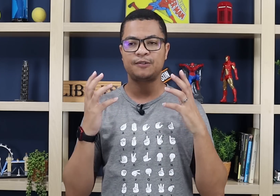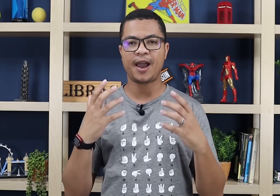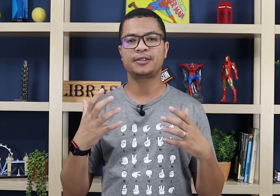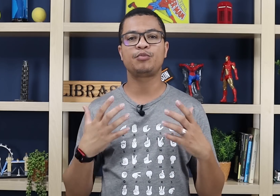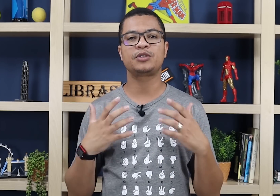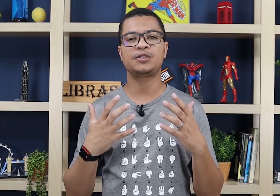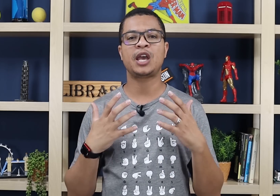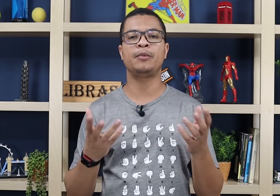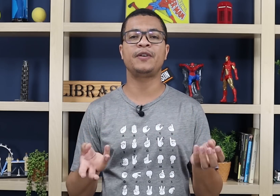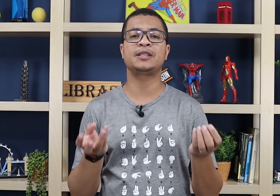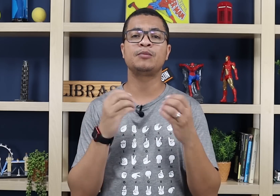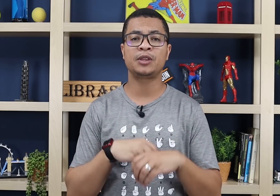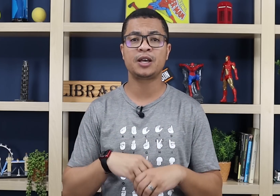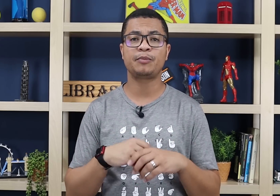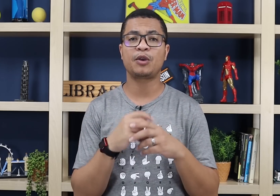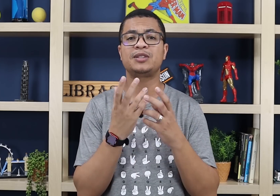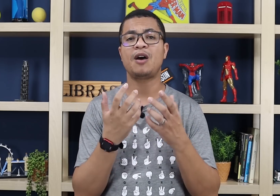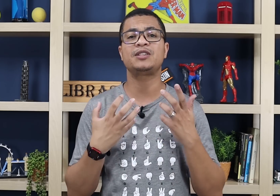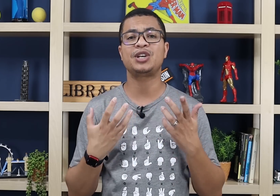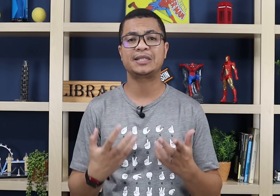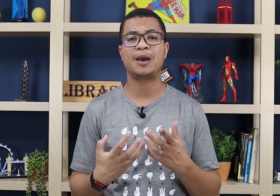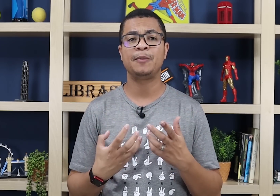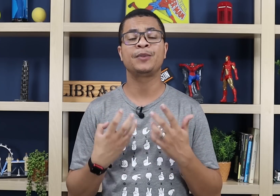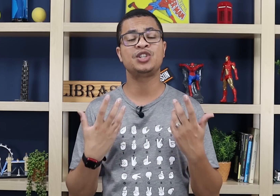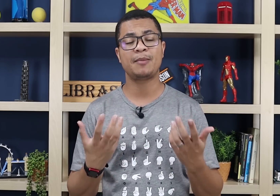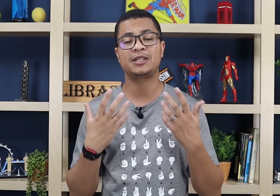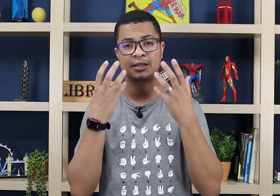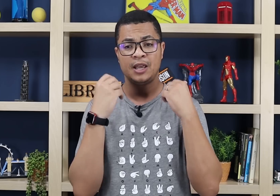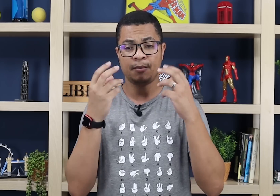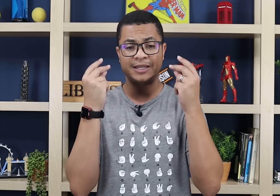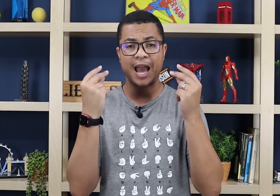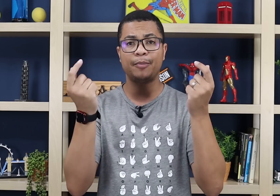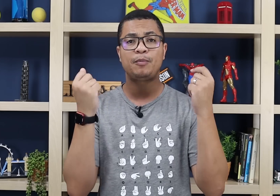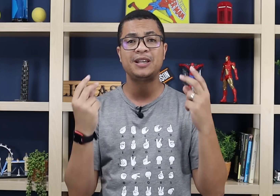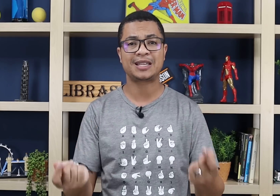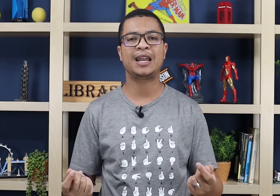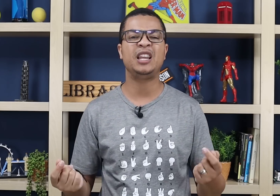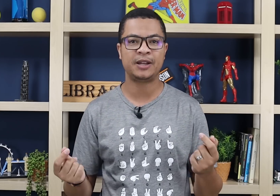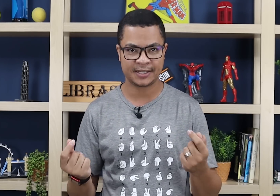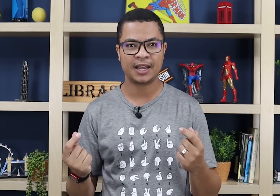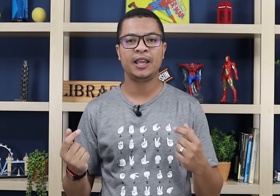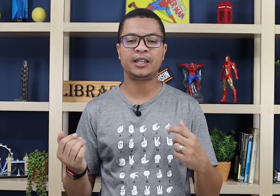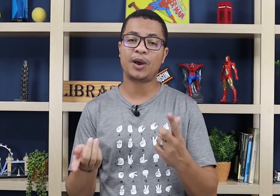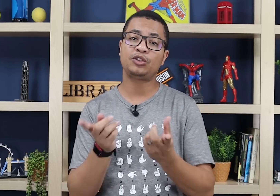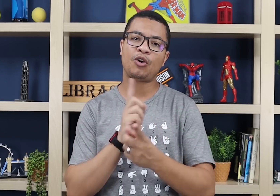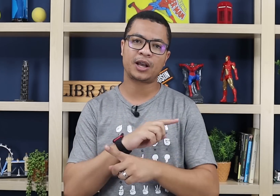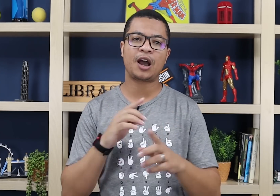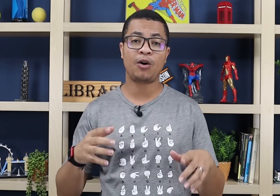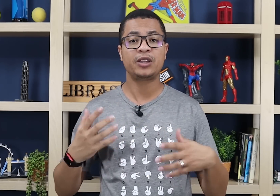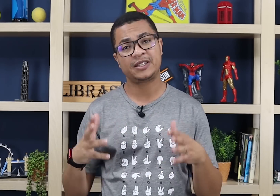fácil pro seu cérebro fazer essa mudança, porque o sinal você já sabe, já é mais rápido pensar na Libras. Então, a troca da ordem vai